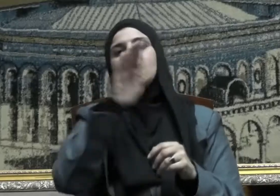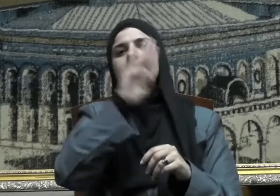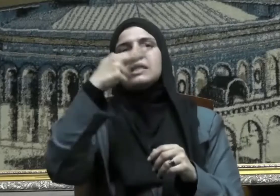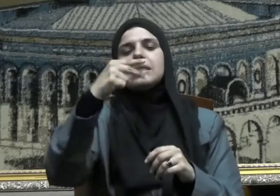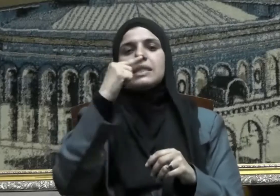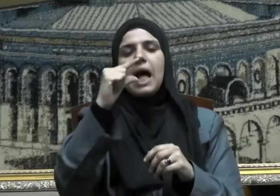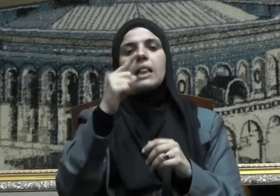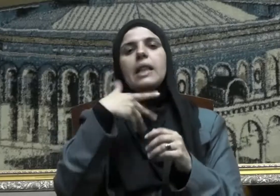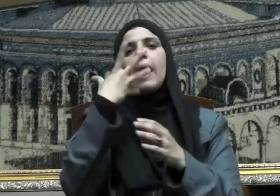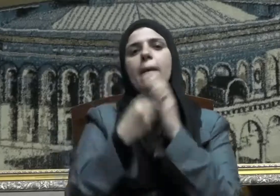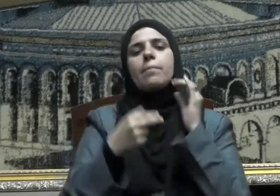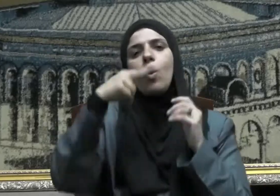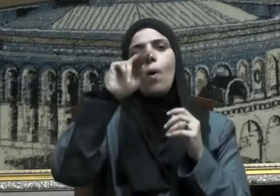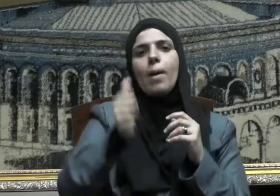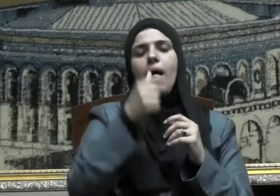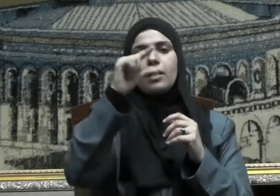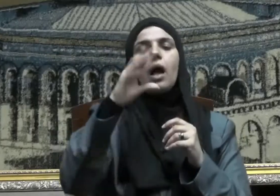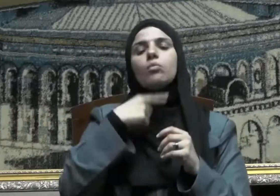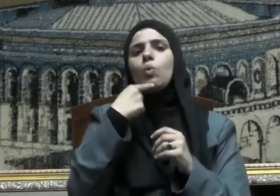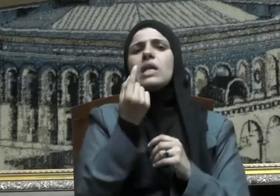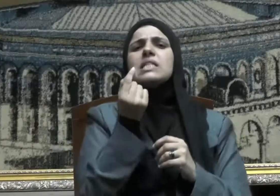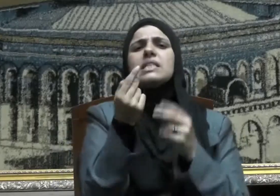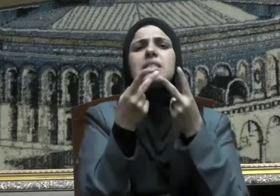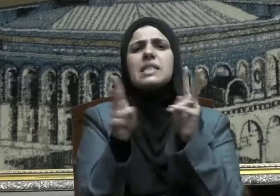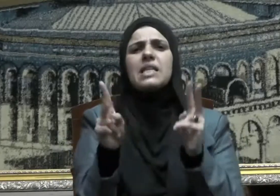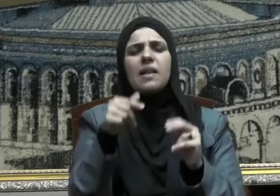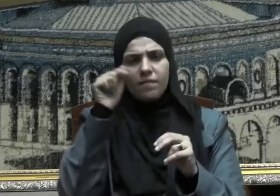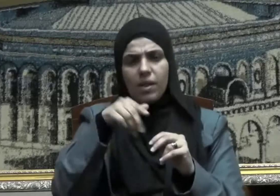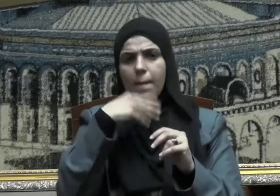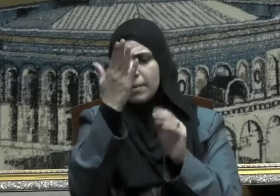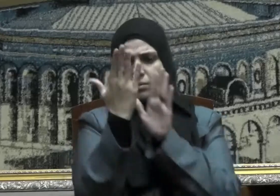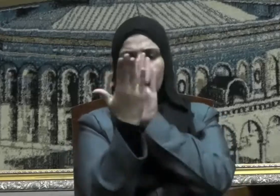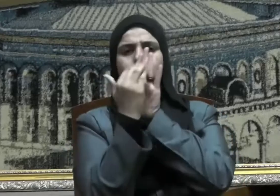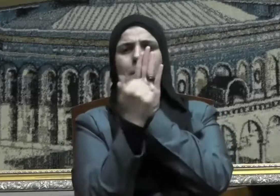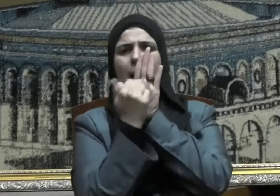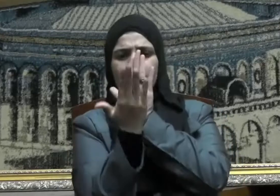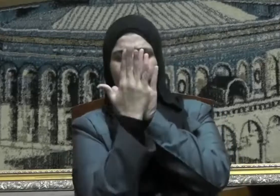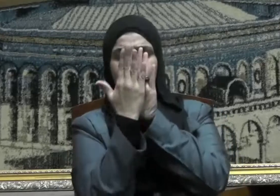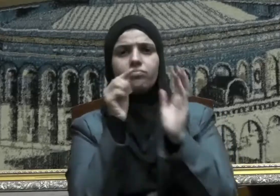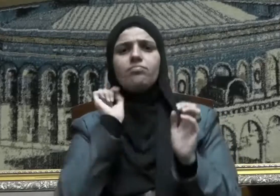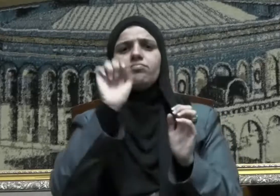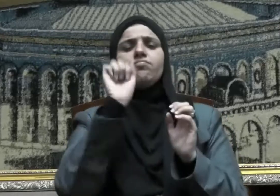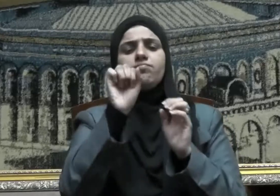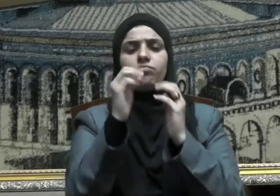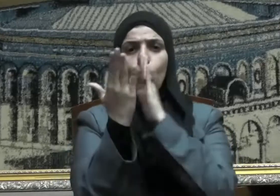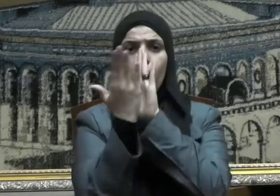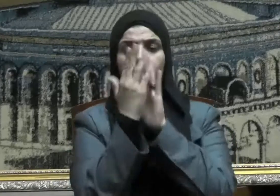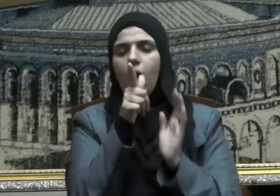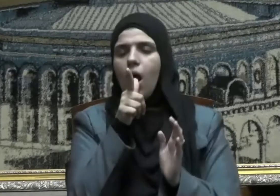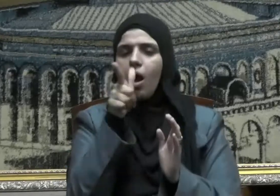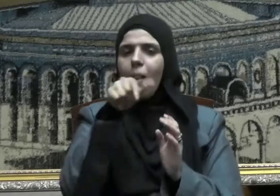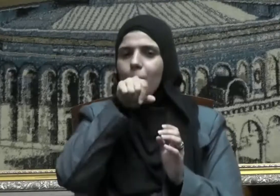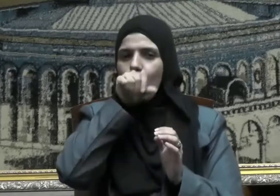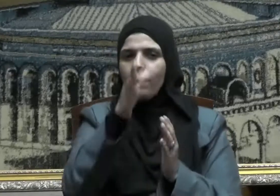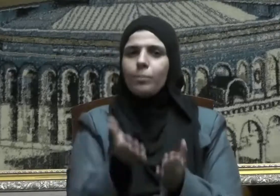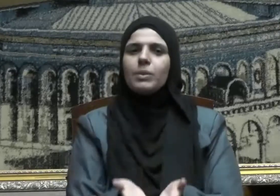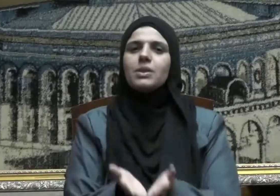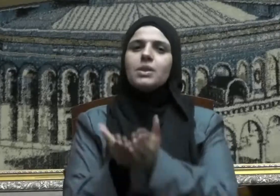عبادة رضي الله عنه أنه استأذن وهو مستقبل الباب فقال له النبي